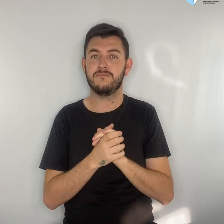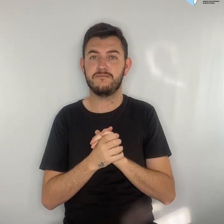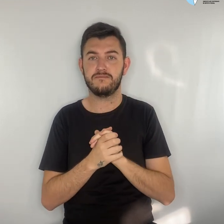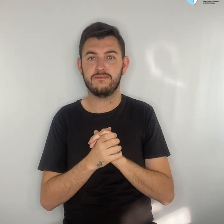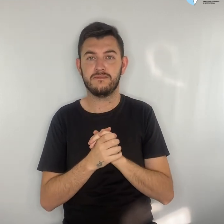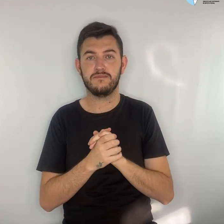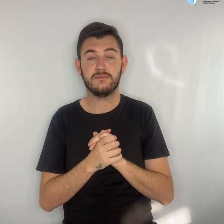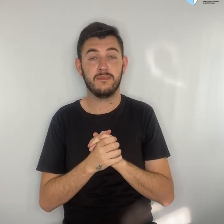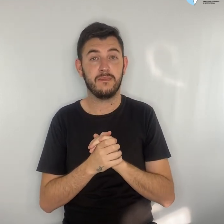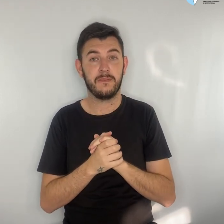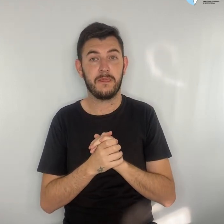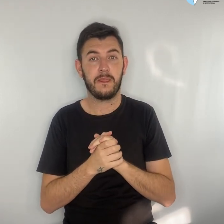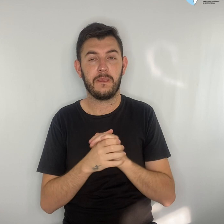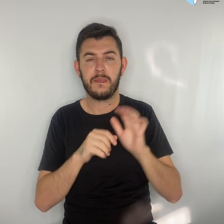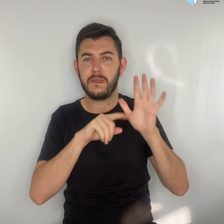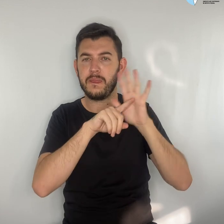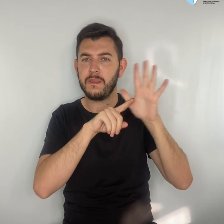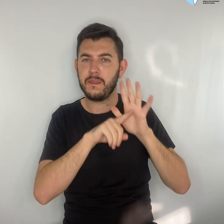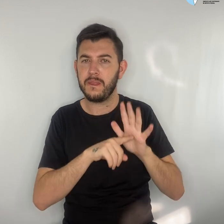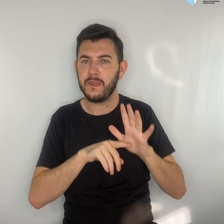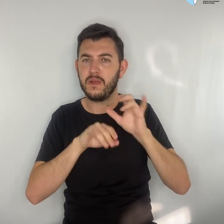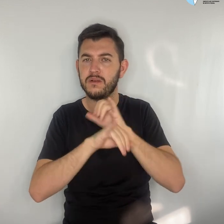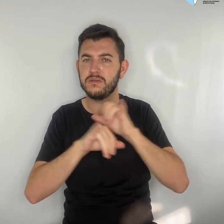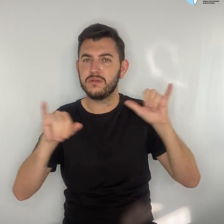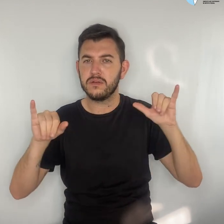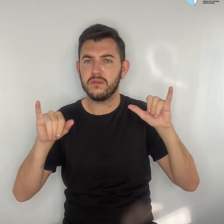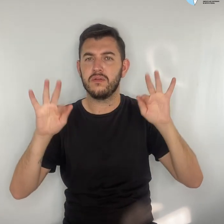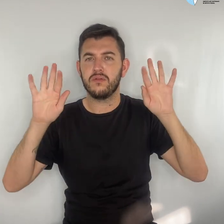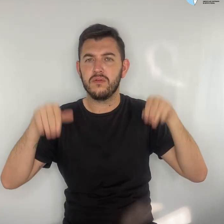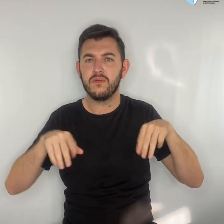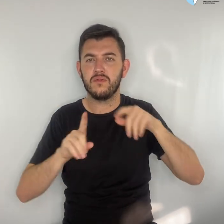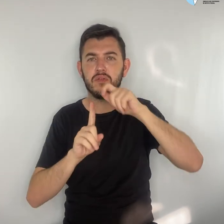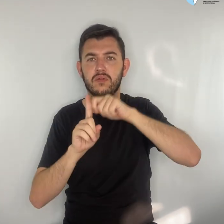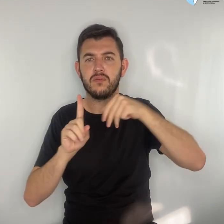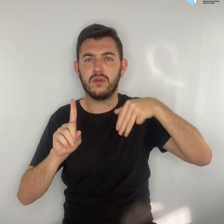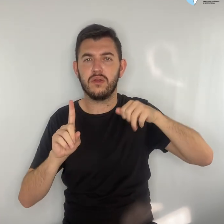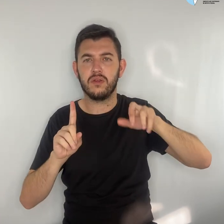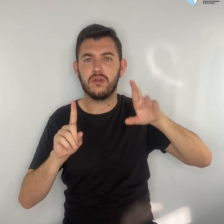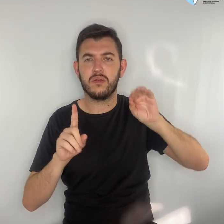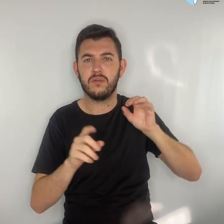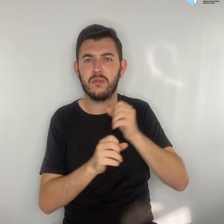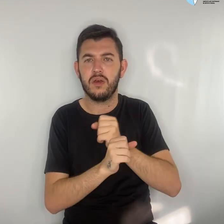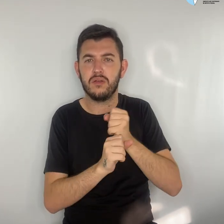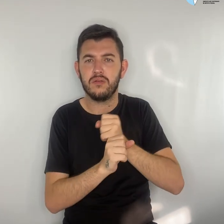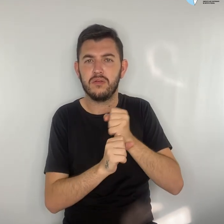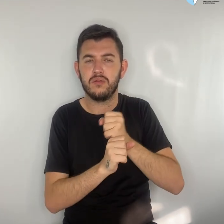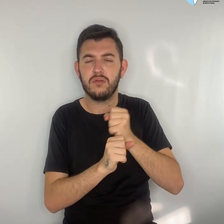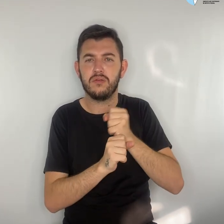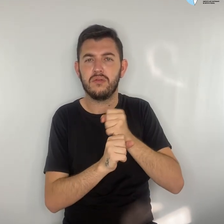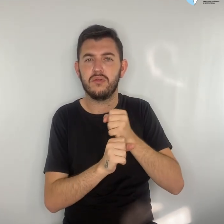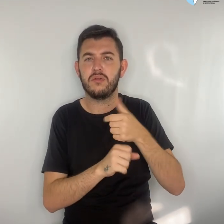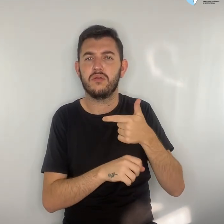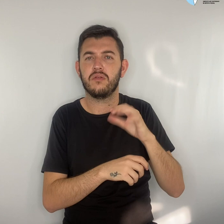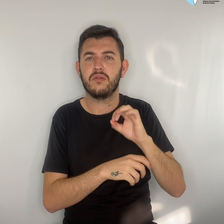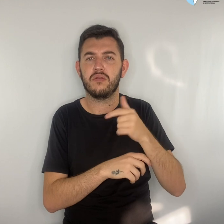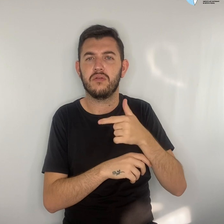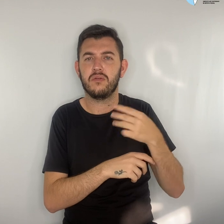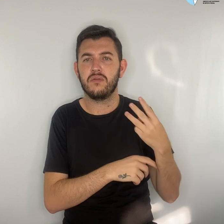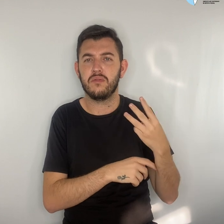Um estudo divulgado no final de março deste ano já apontava que mais de um milhão de alunos